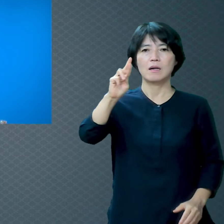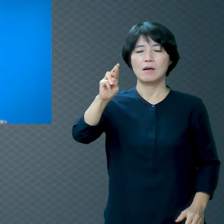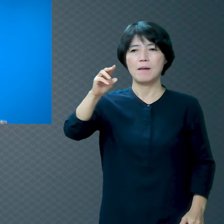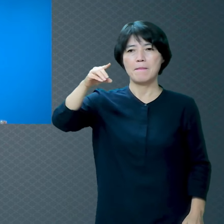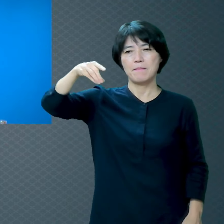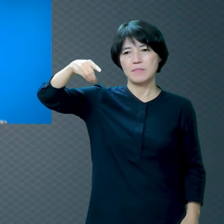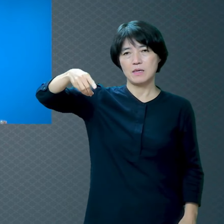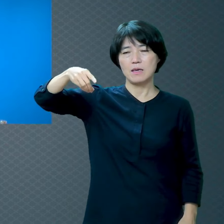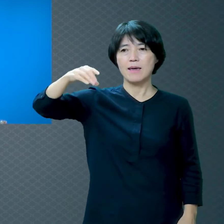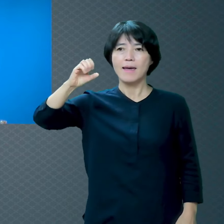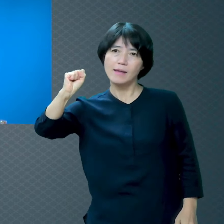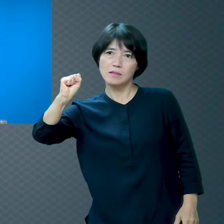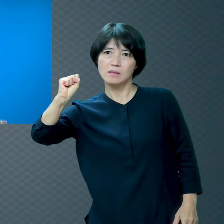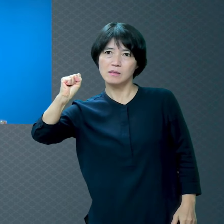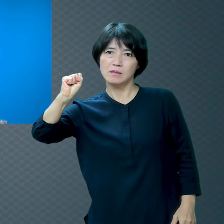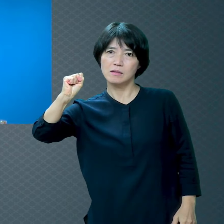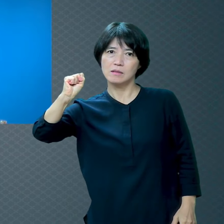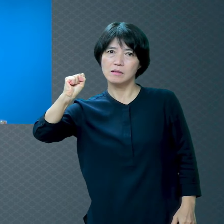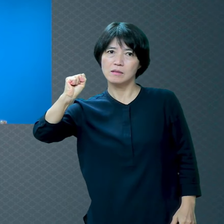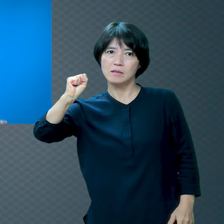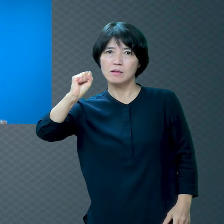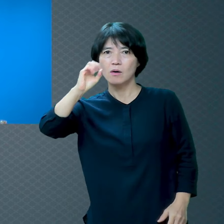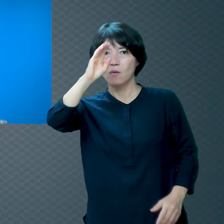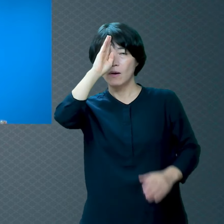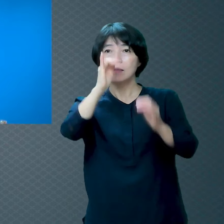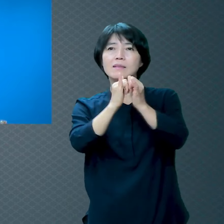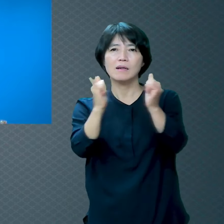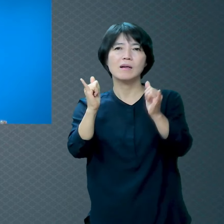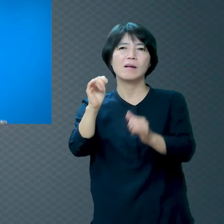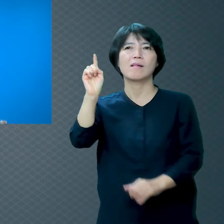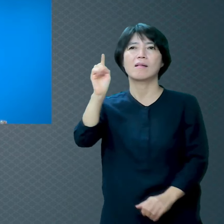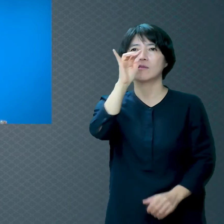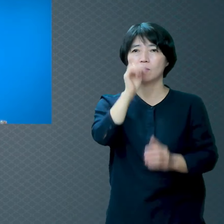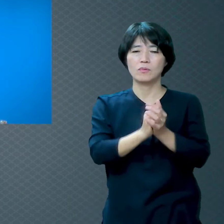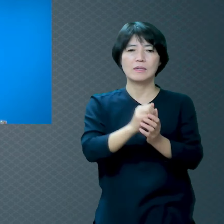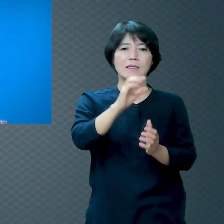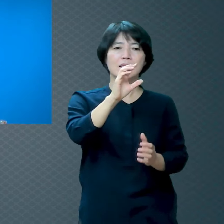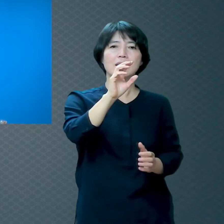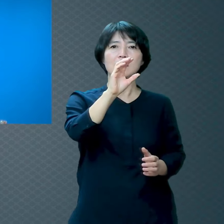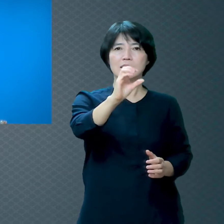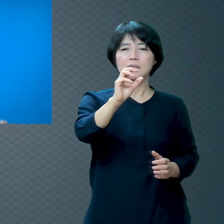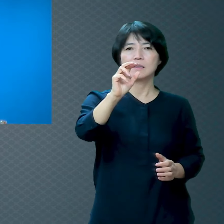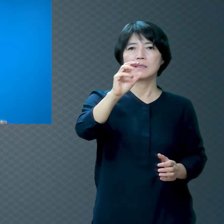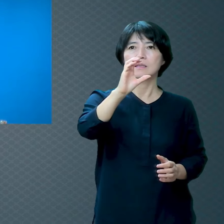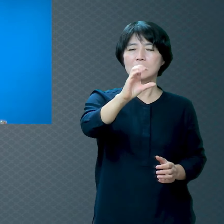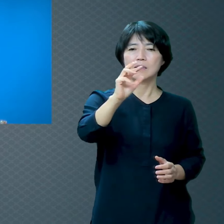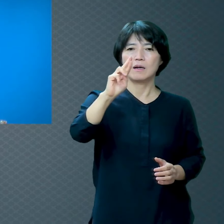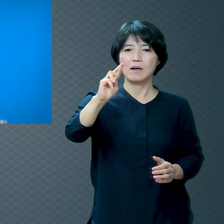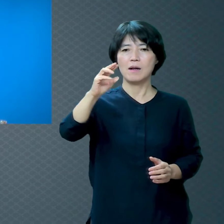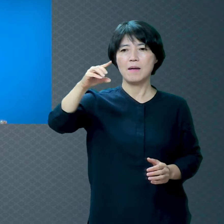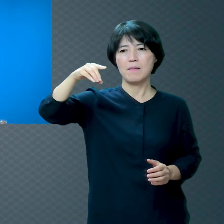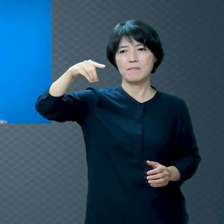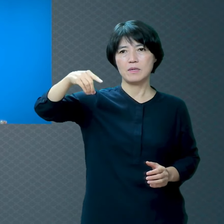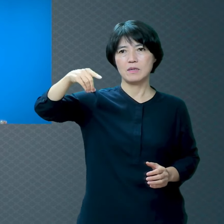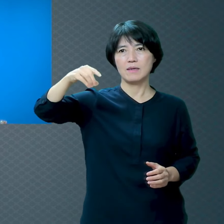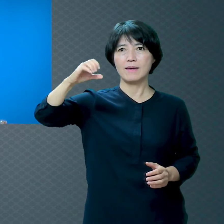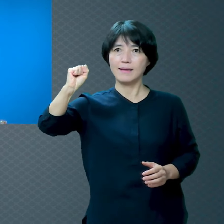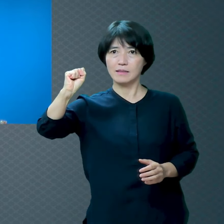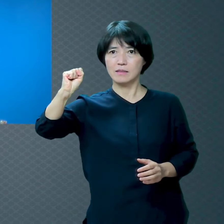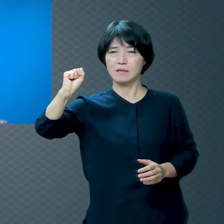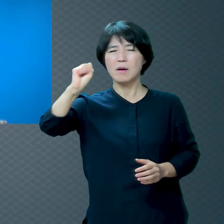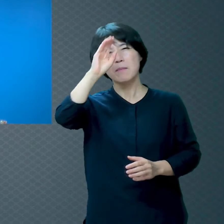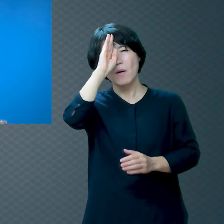CRPS 들어보셨죠? 요즘에 꽤 많아지는데 이분이 그냥 길을